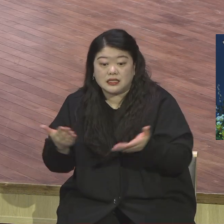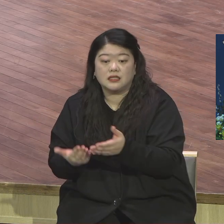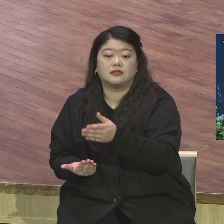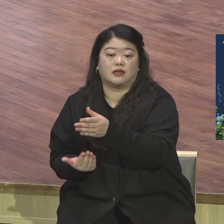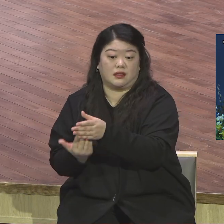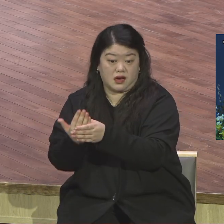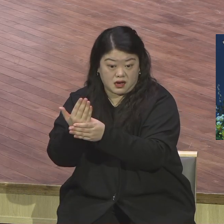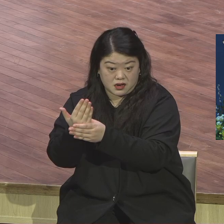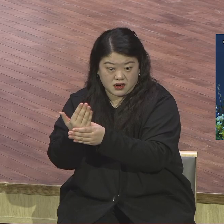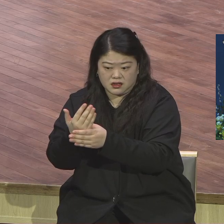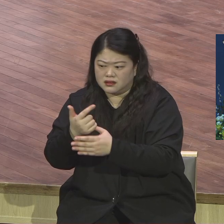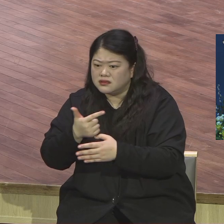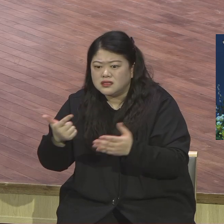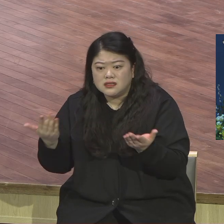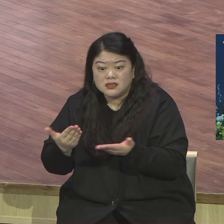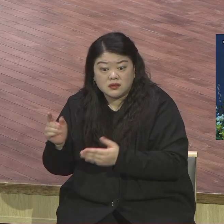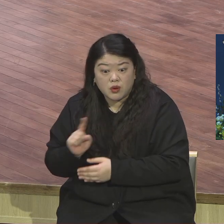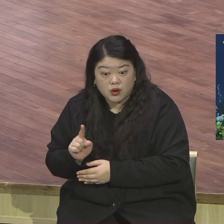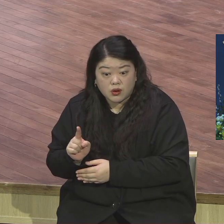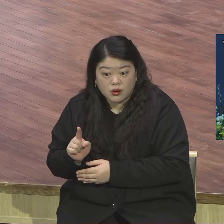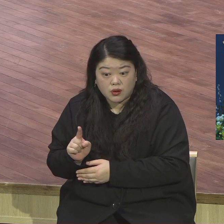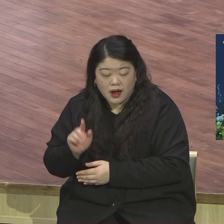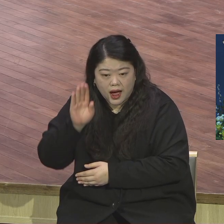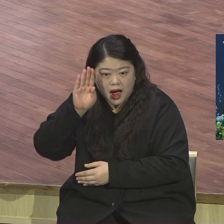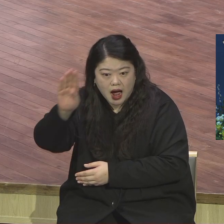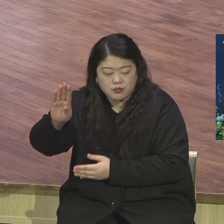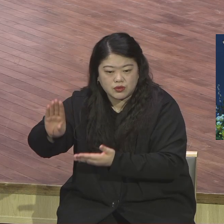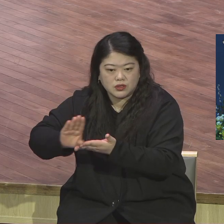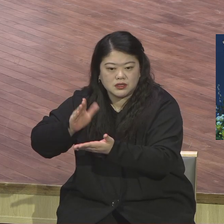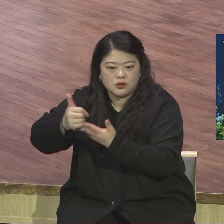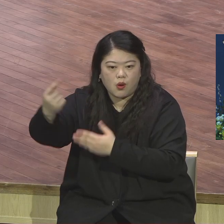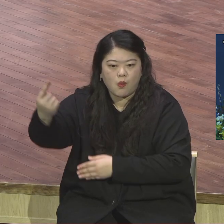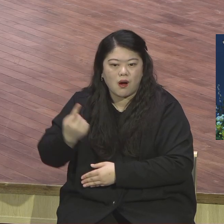예수 그리스도의 성육신 사건이에요.